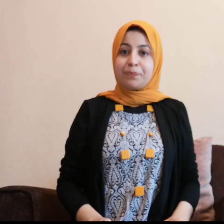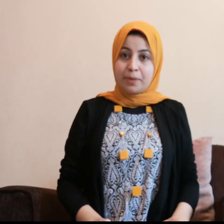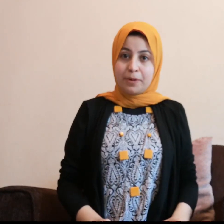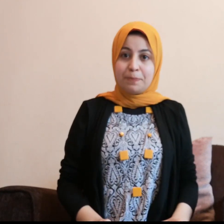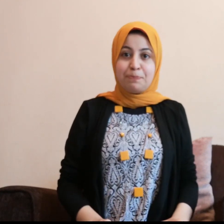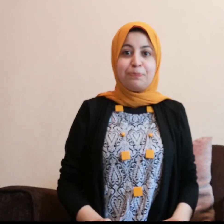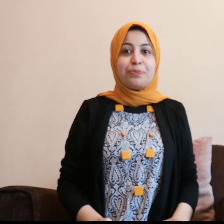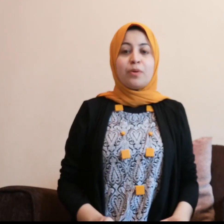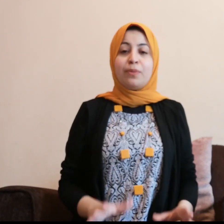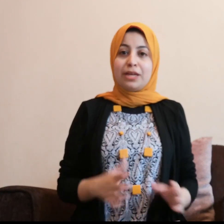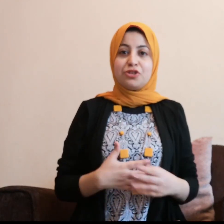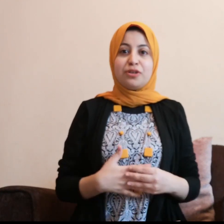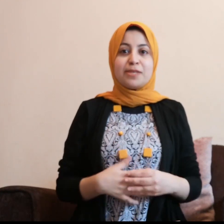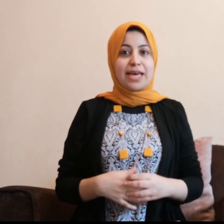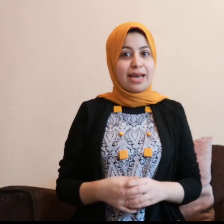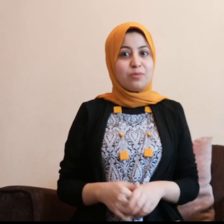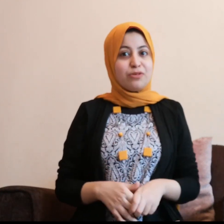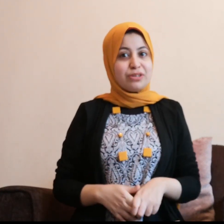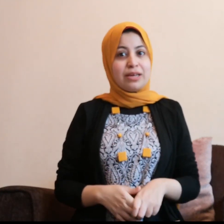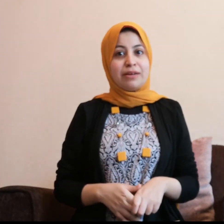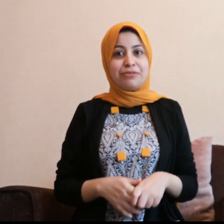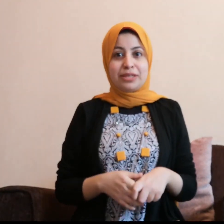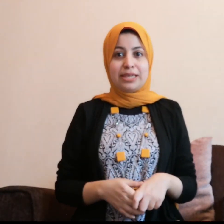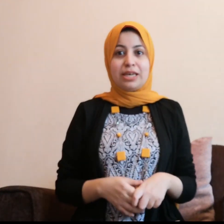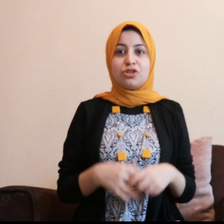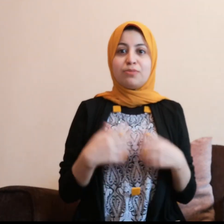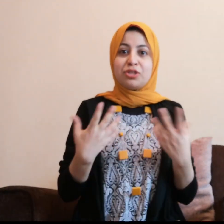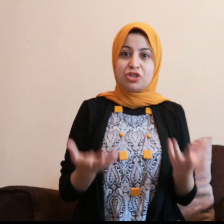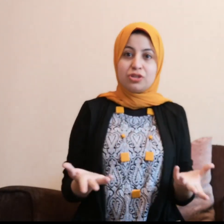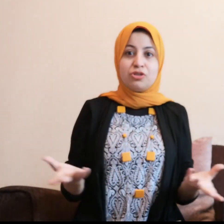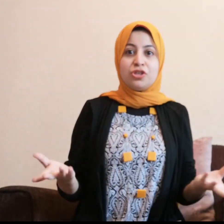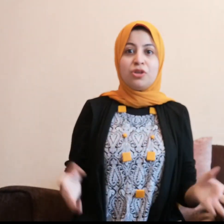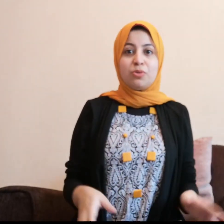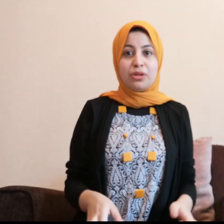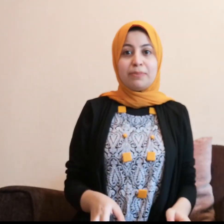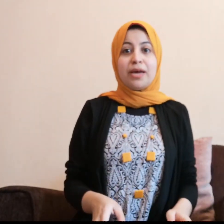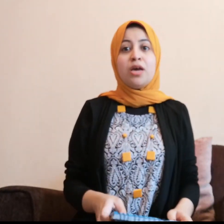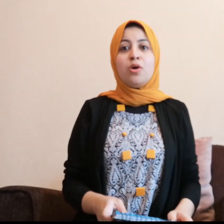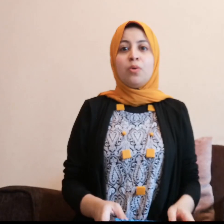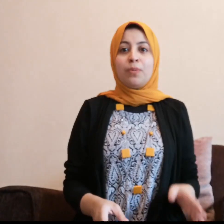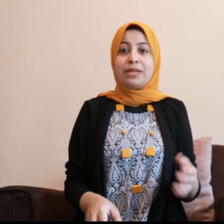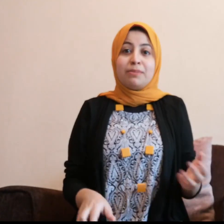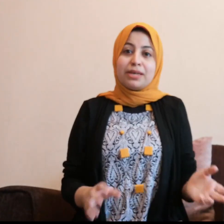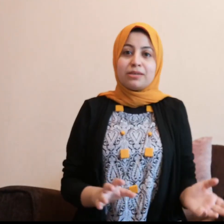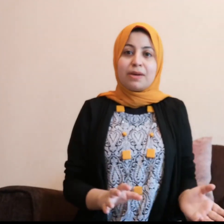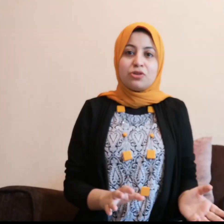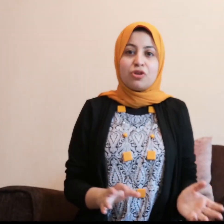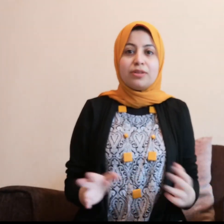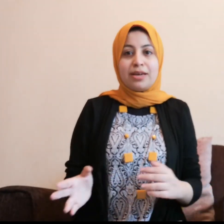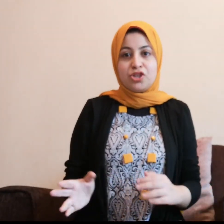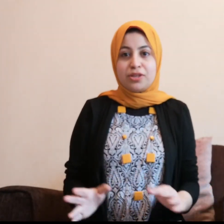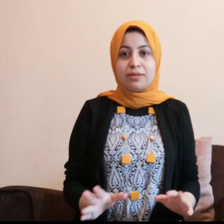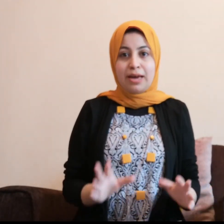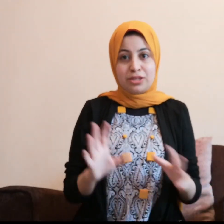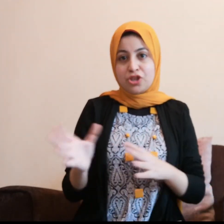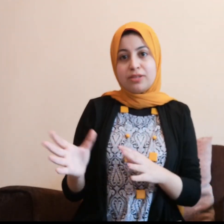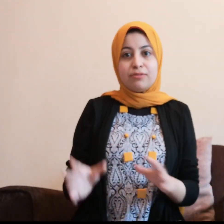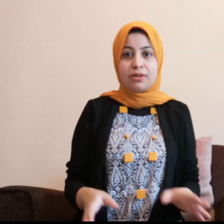تمام؟ بلاش نربس اي حاجة ملفتة في هدينا عشان ما تشتتش اللي قدامنا بدل ما يركز مع الاشارات هيتشتت في